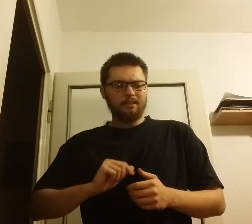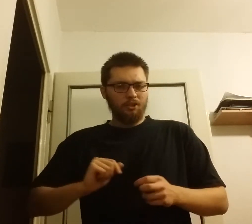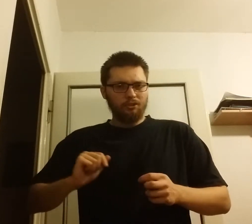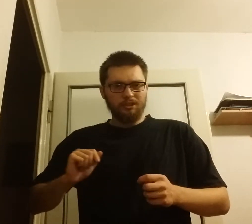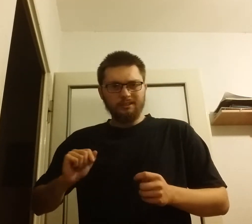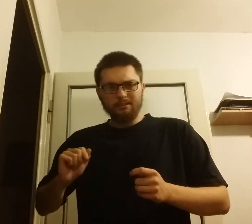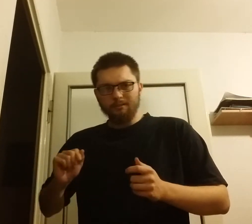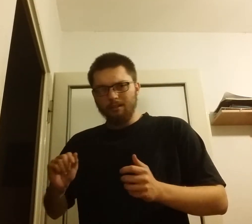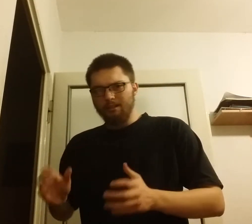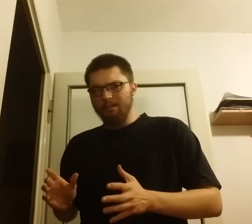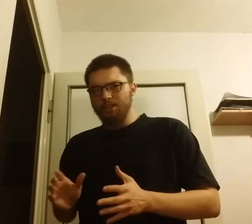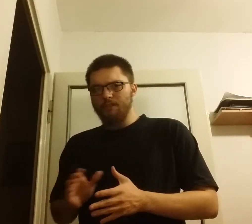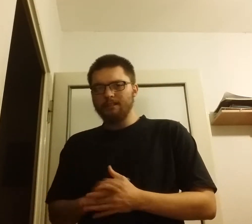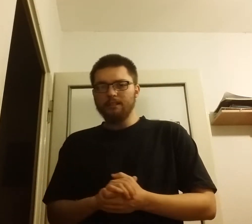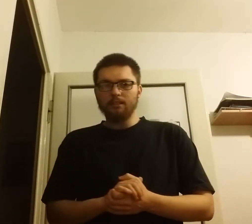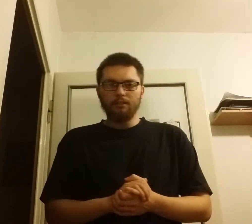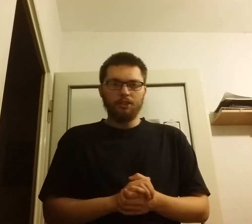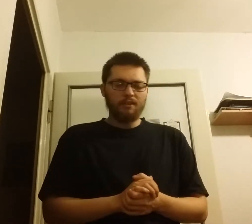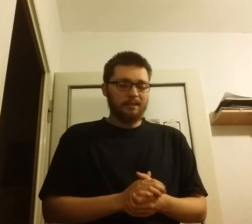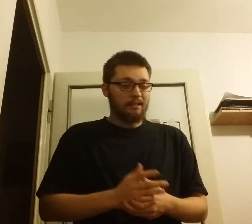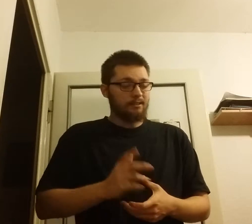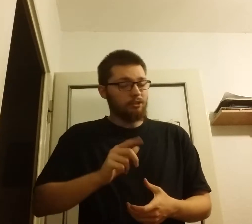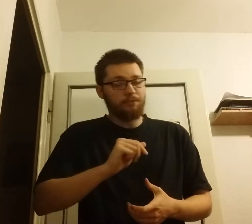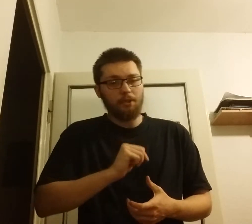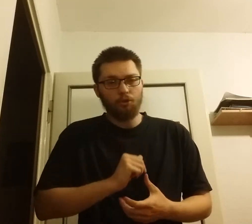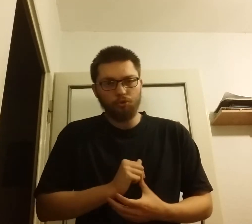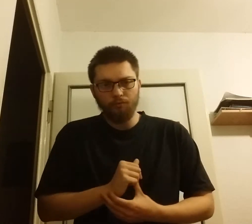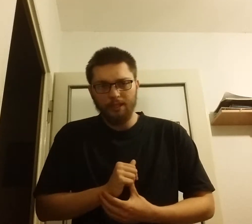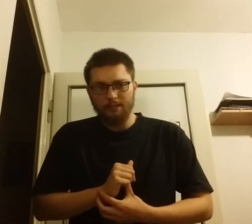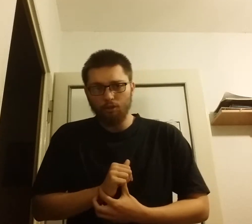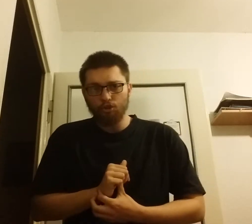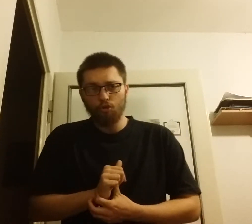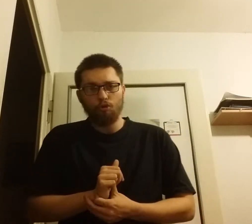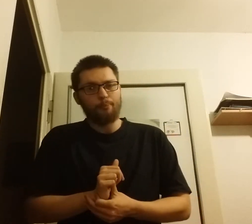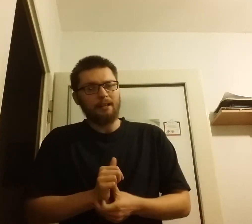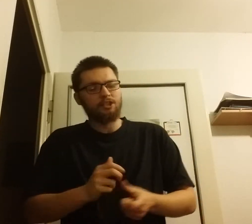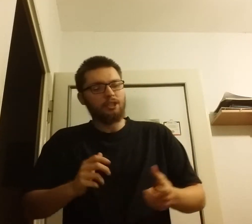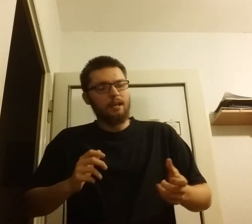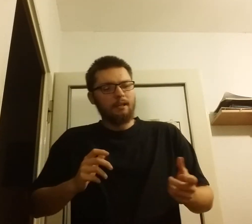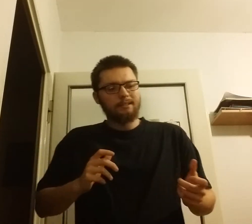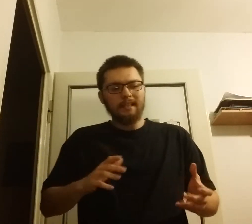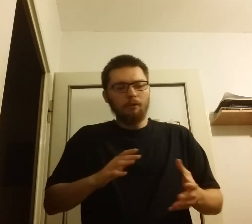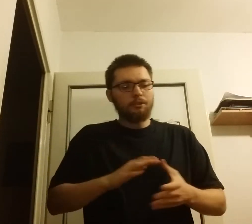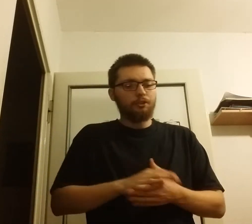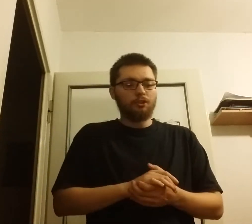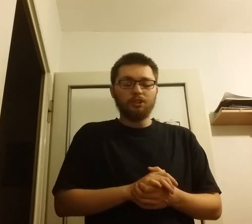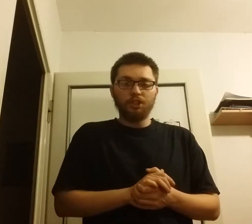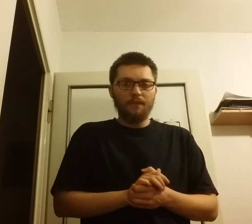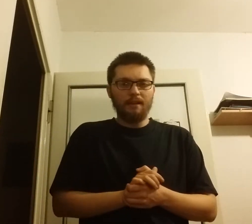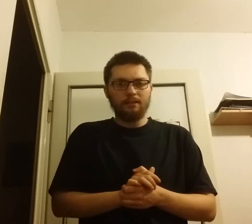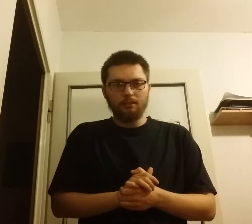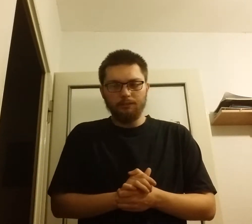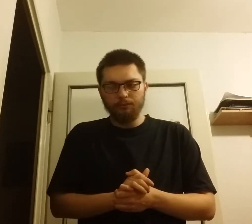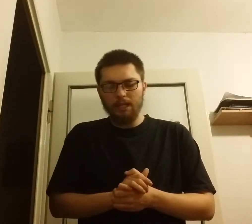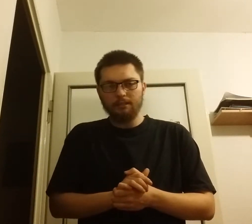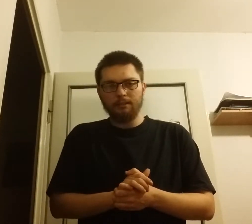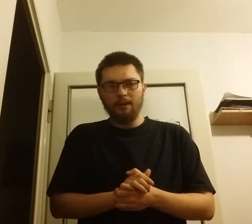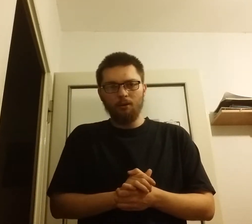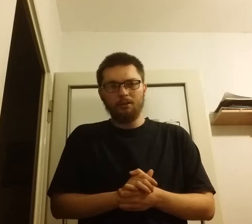1919 właściwie końcówkę tegoż roku i praktycznie cały 1920 rok